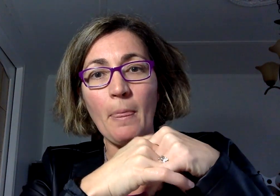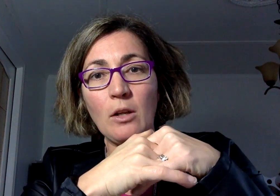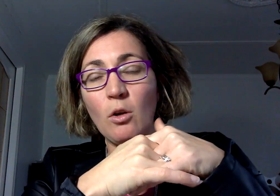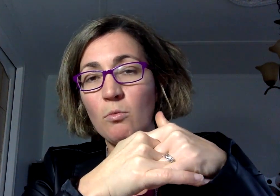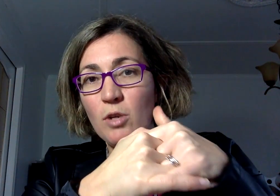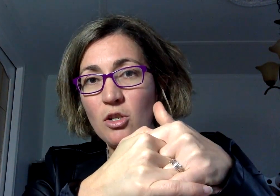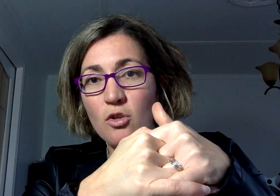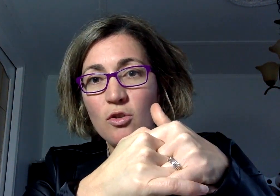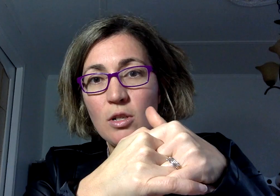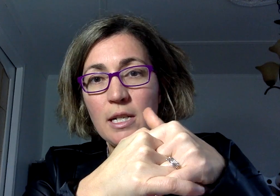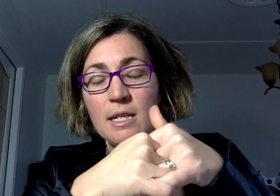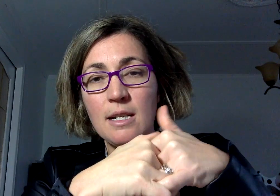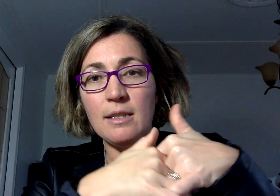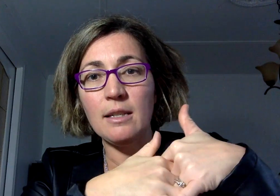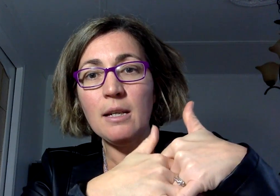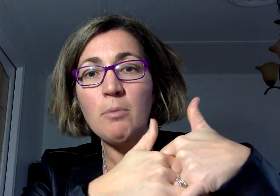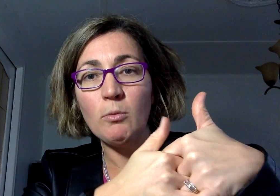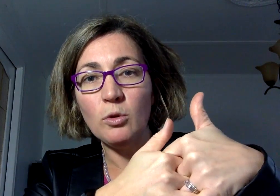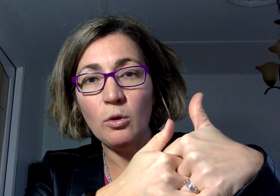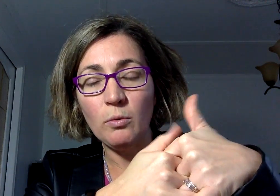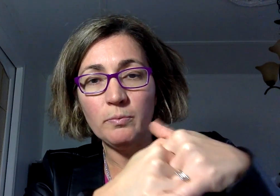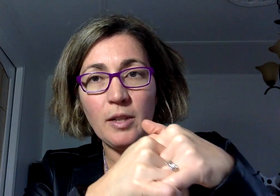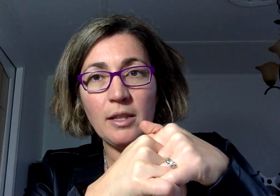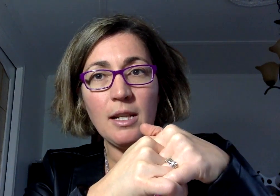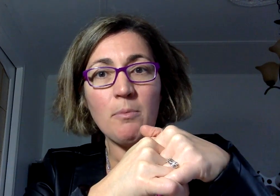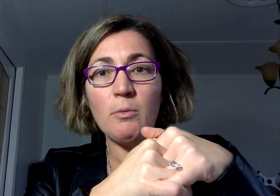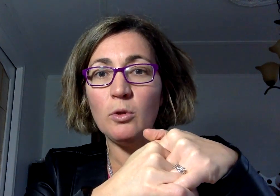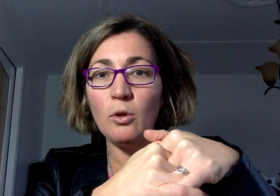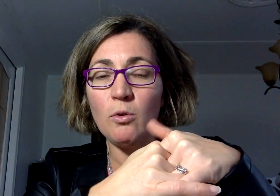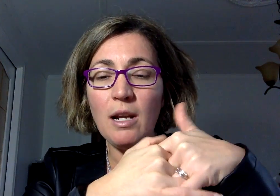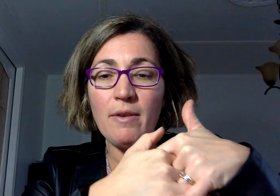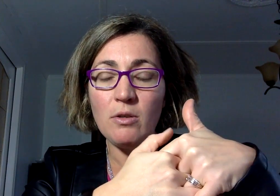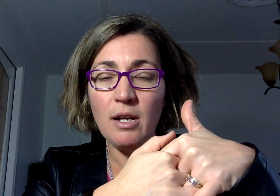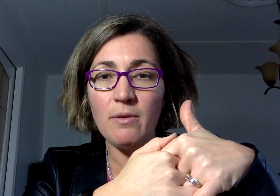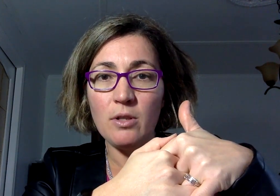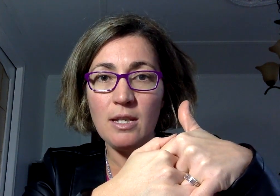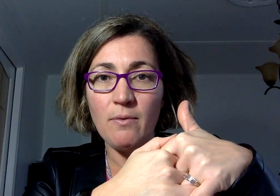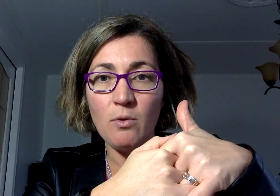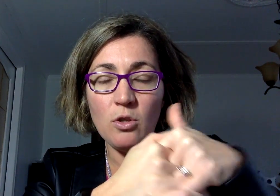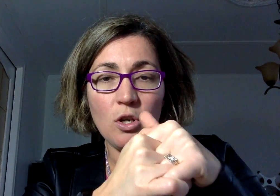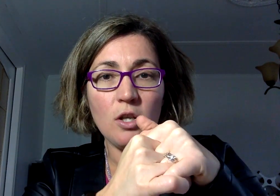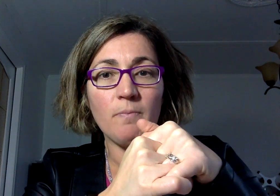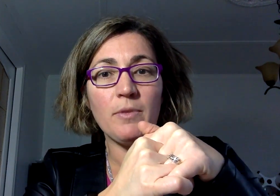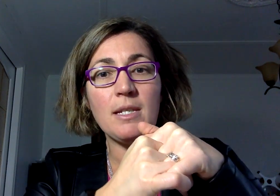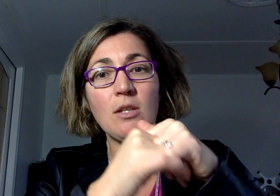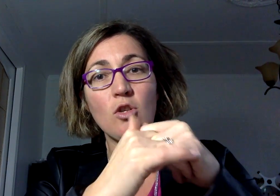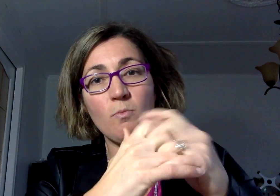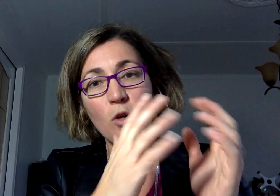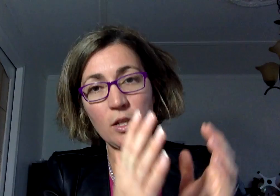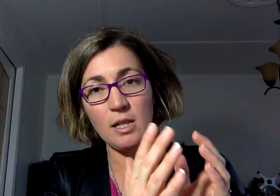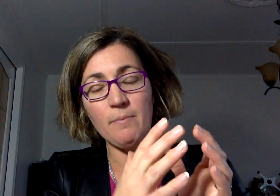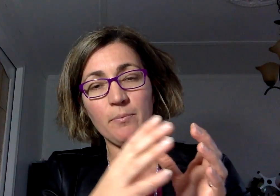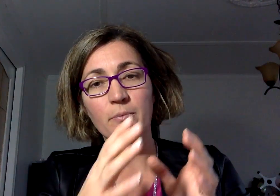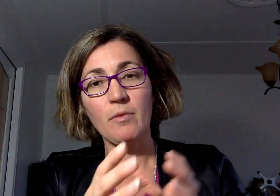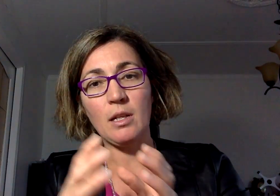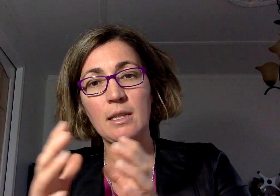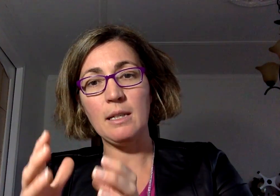Donc, moi, ce que j'utilise, c'est la technique Pomodoro. La technique Pomodoro, la façon que ça fonctionne, c'est de se bloquer des